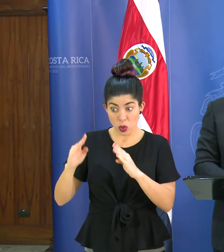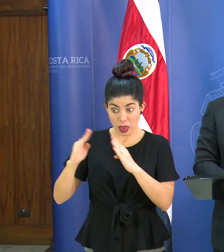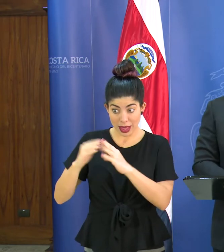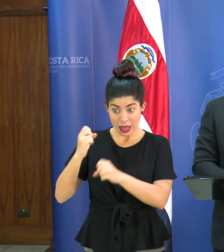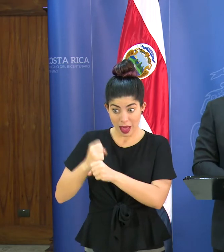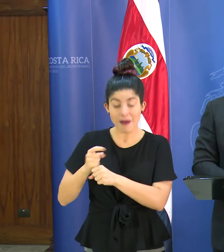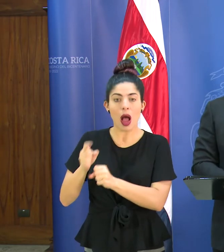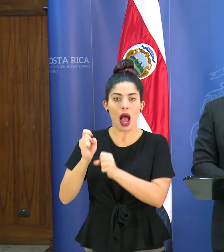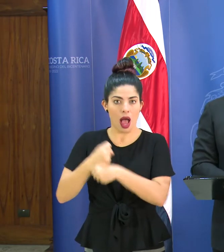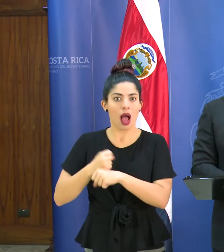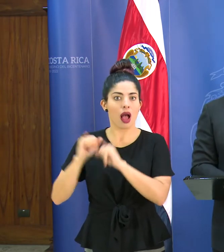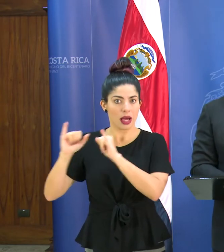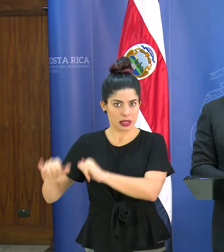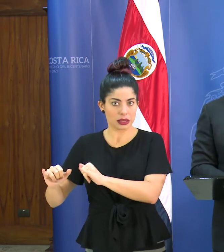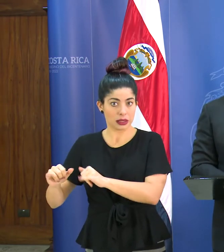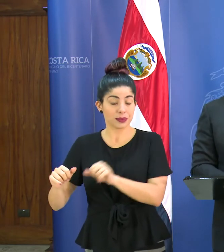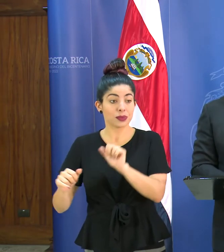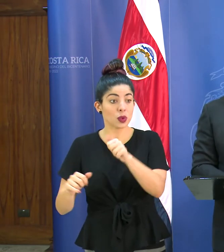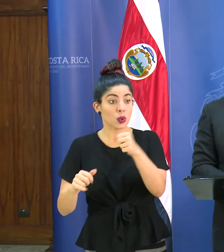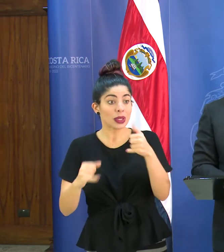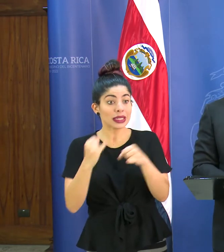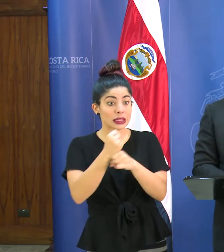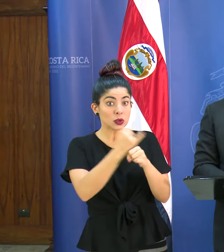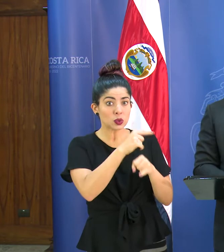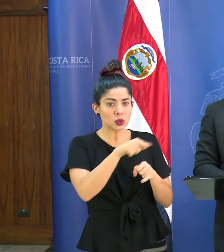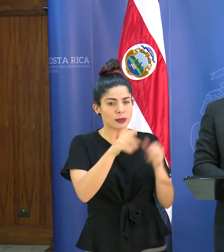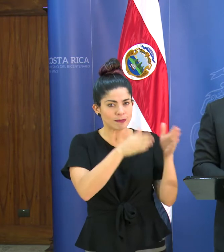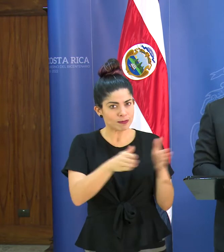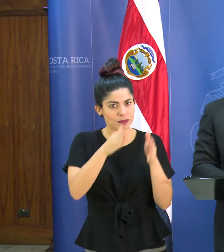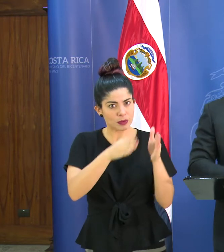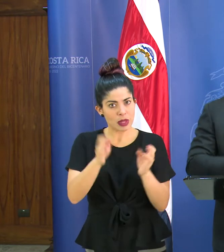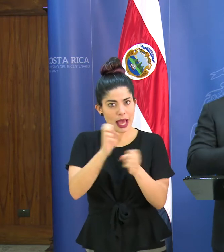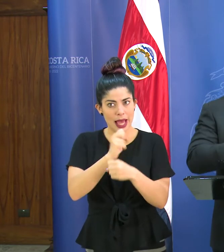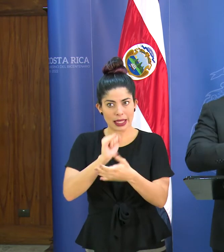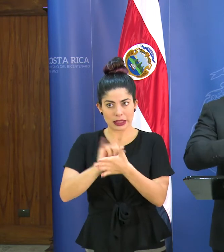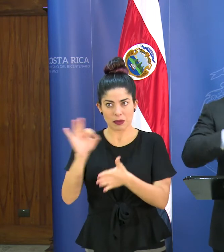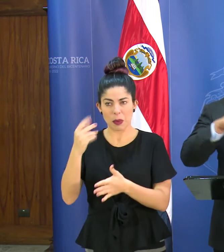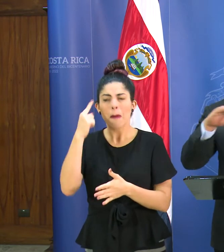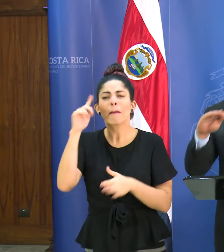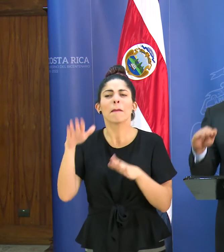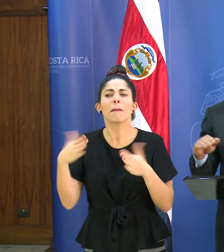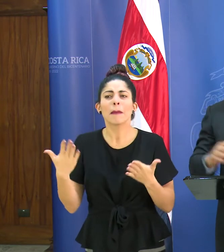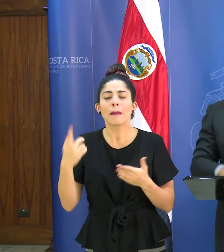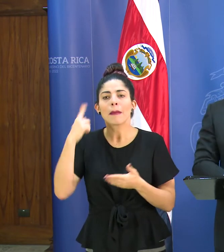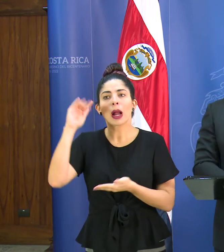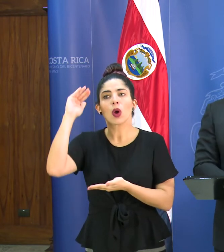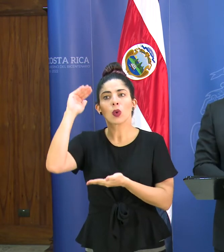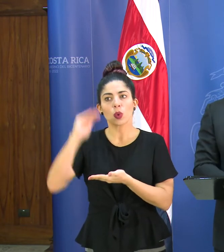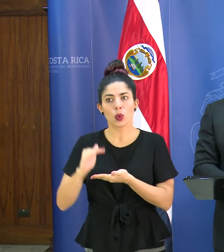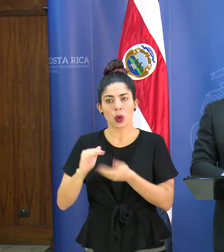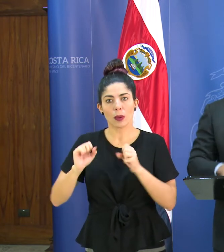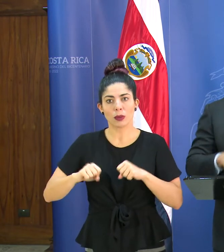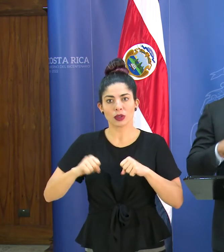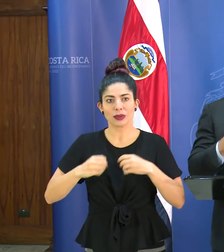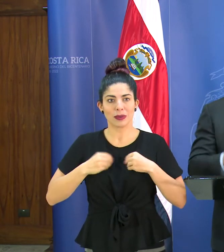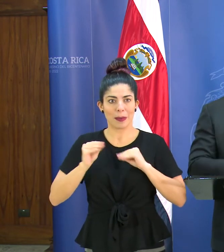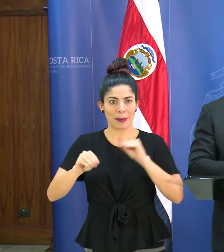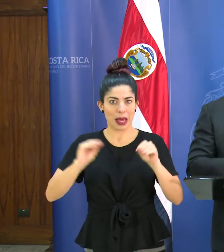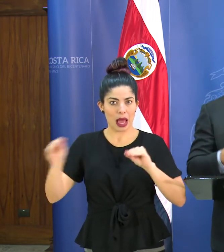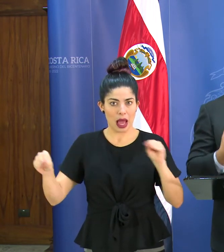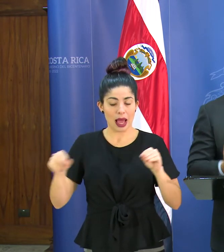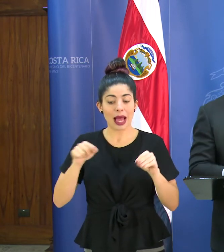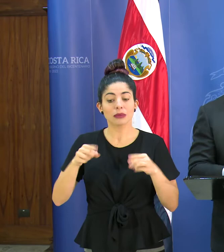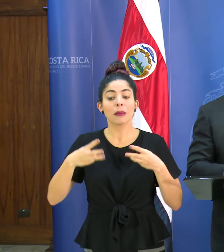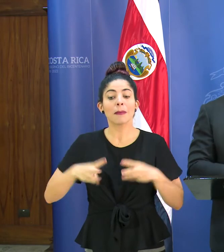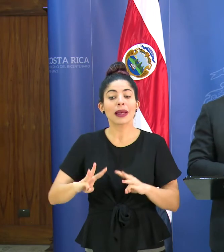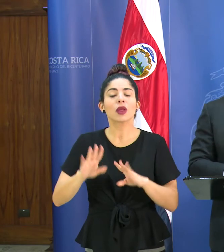hagan y todas las instituciones se organizen para hacerlo. Esto para minimizar posibles contagios. Es una medida